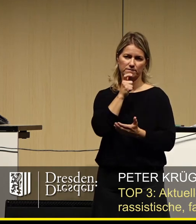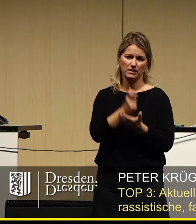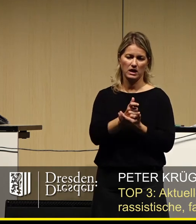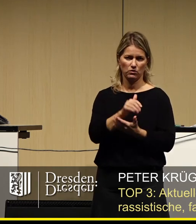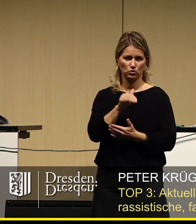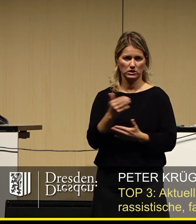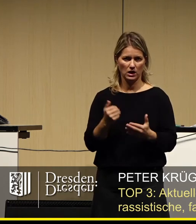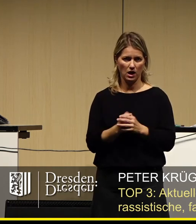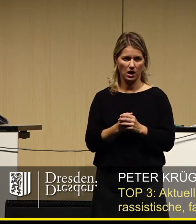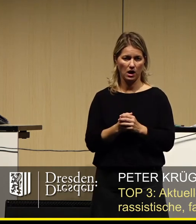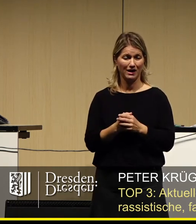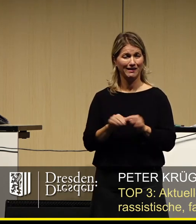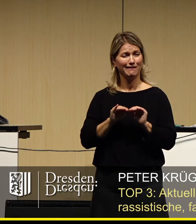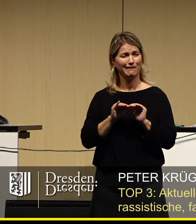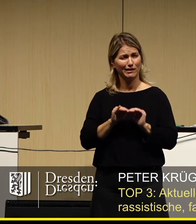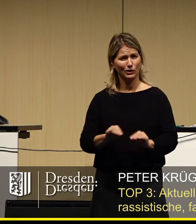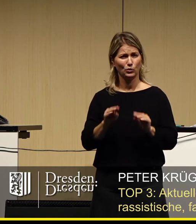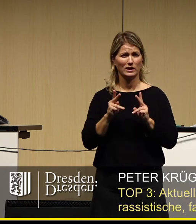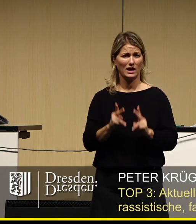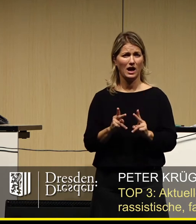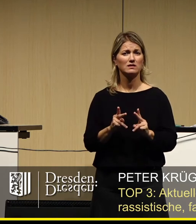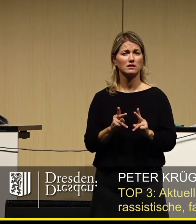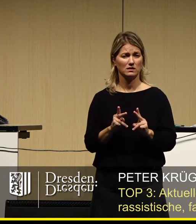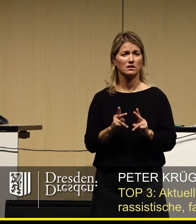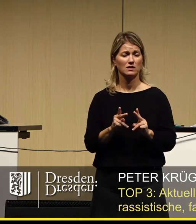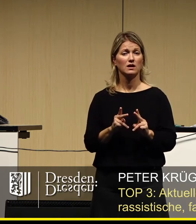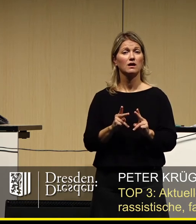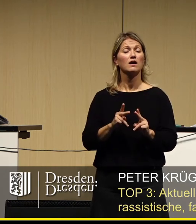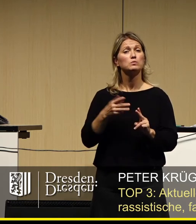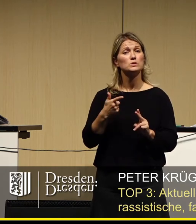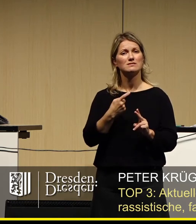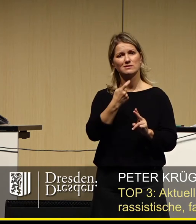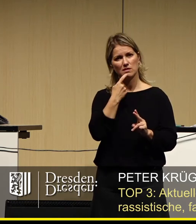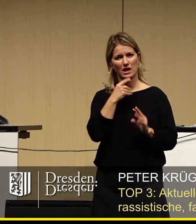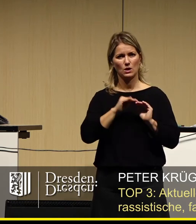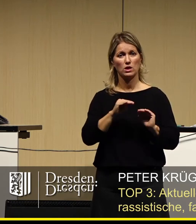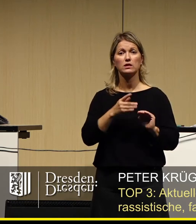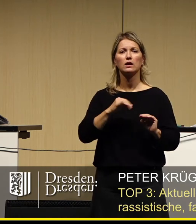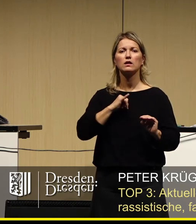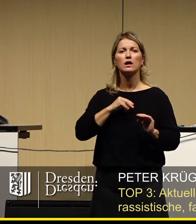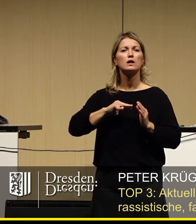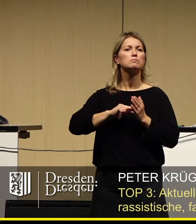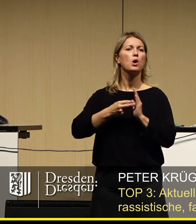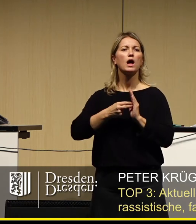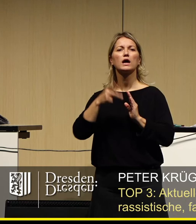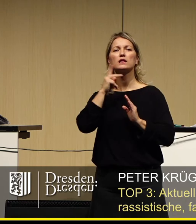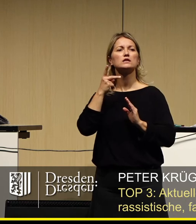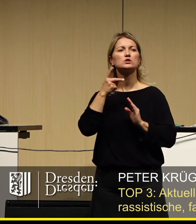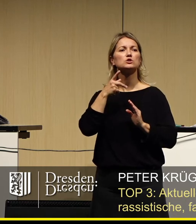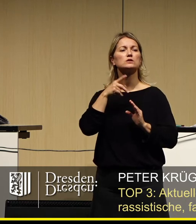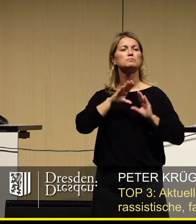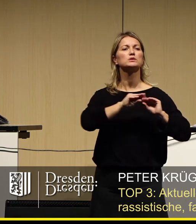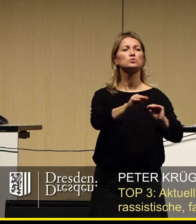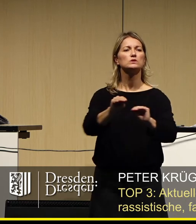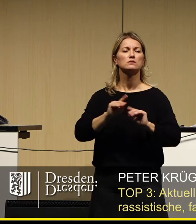im Kontext von Grundrechten auf sachlicher Grundlage und nicht aus Interesse an politischer Instrumentalisierung zu